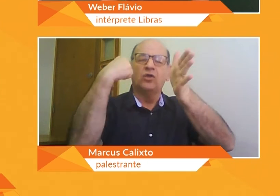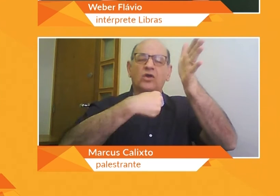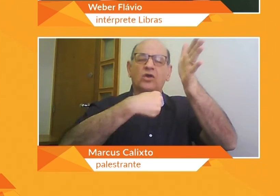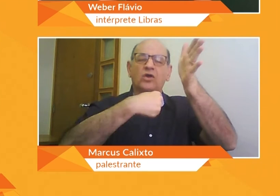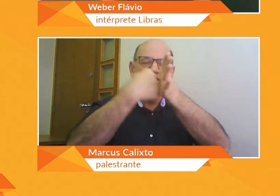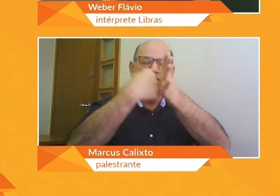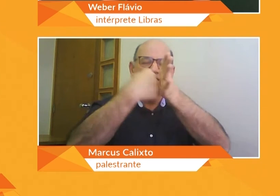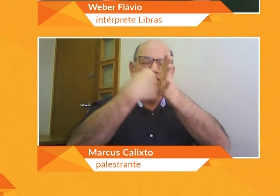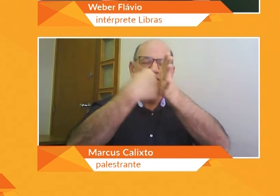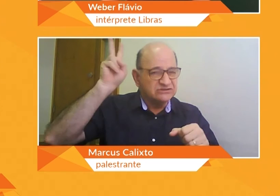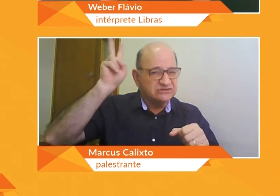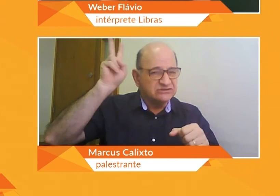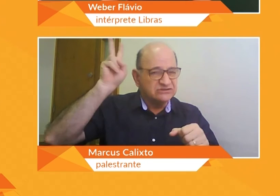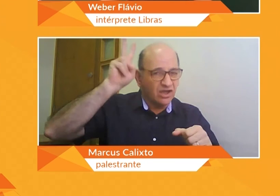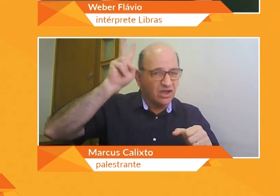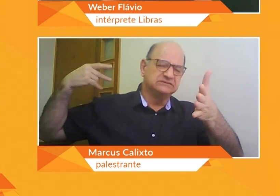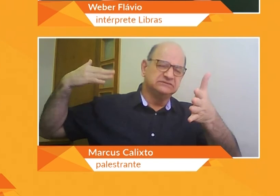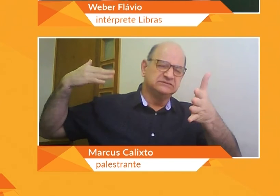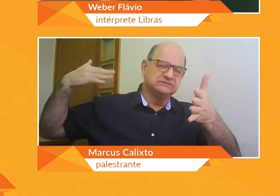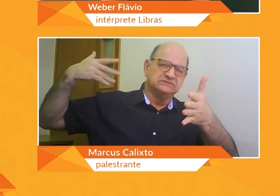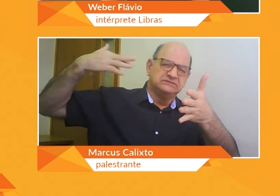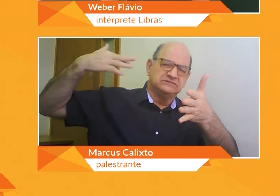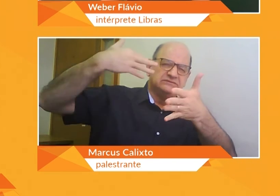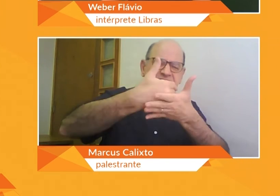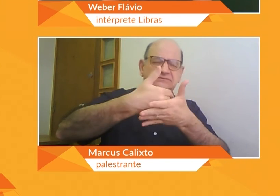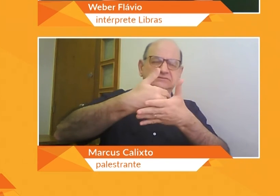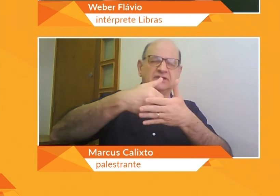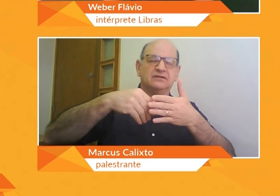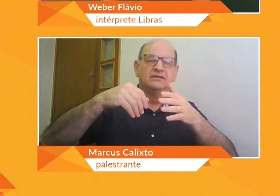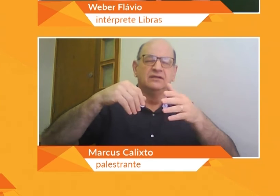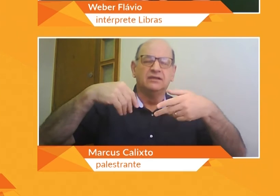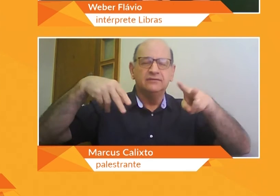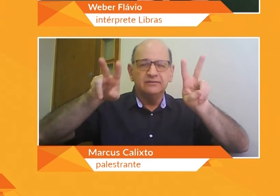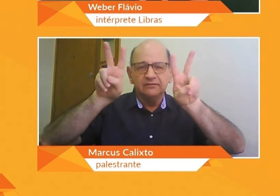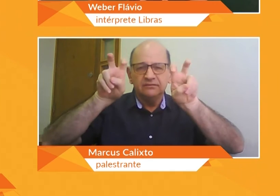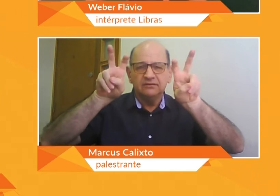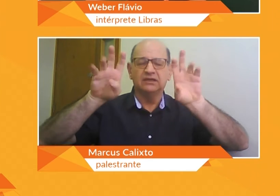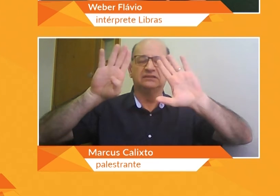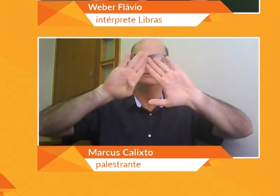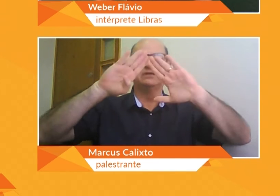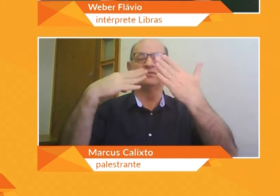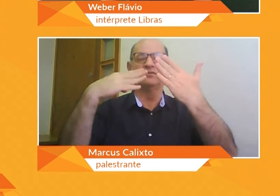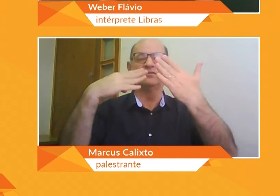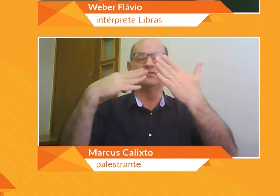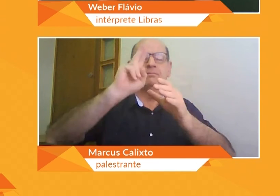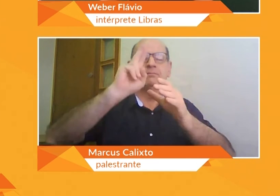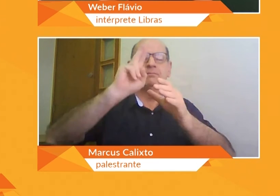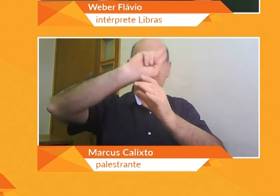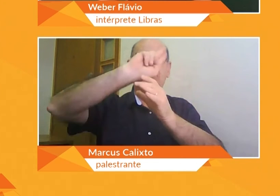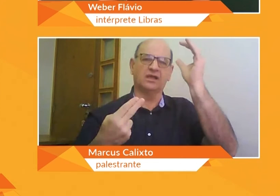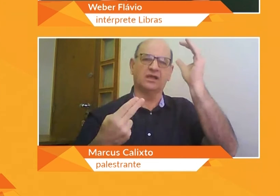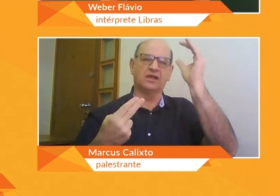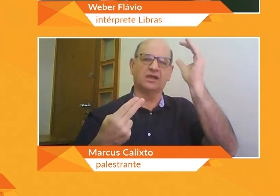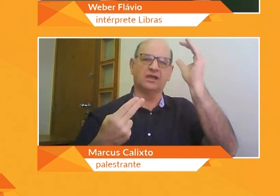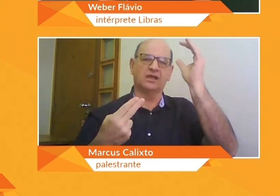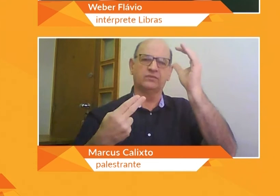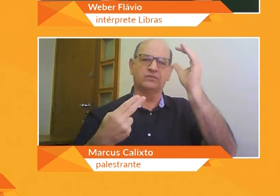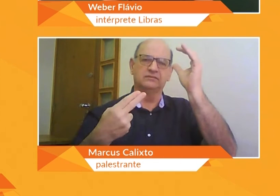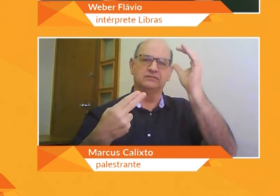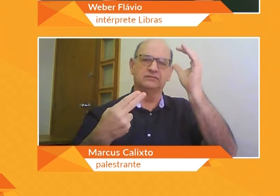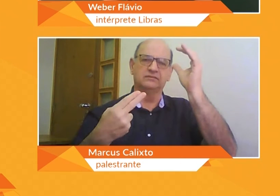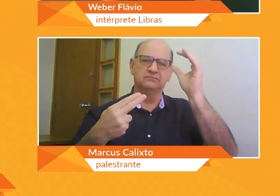Bom, eu vou falar muito da luta, do histórico, o que os surdos vêm conquistando, o que eles vêm